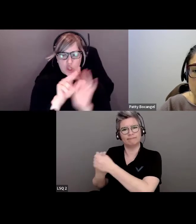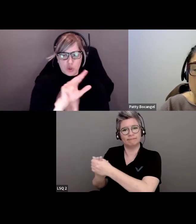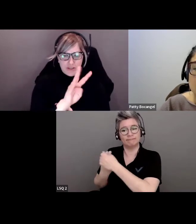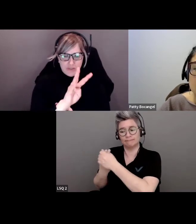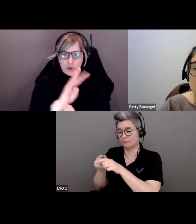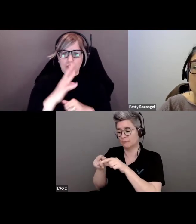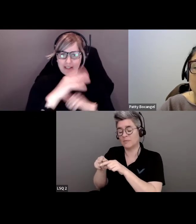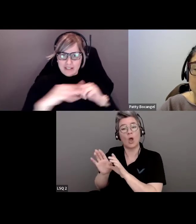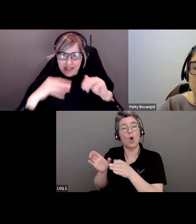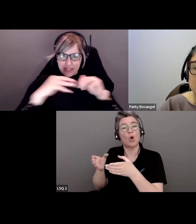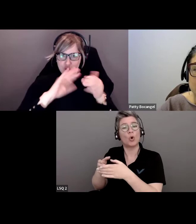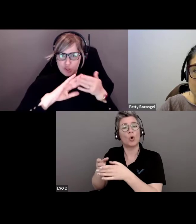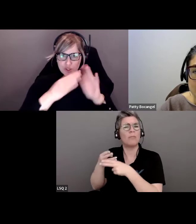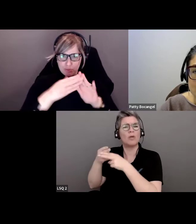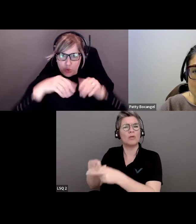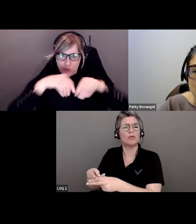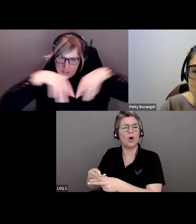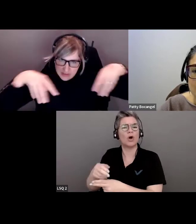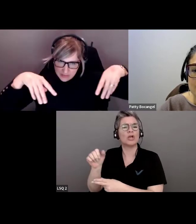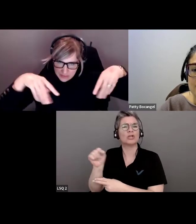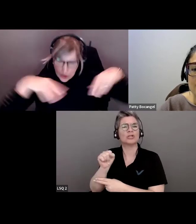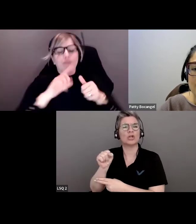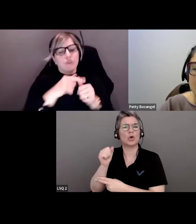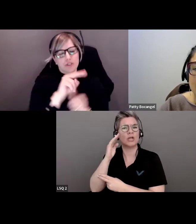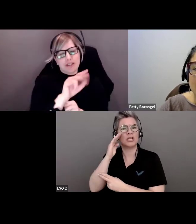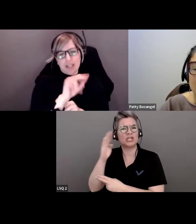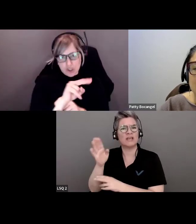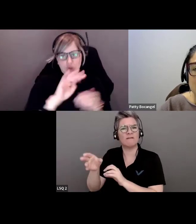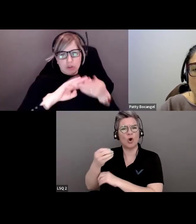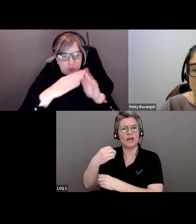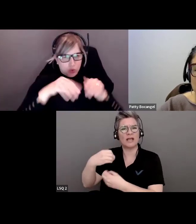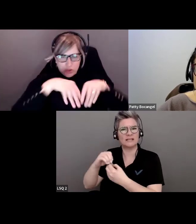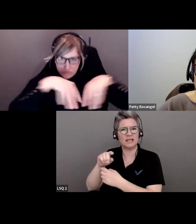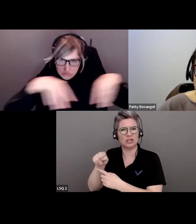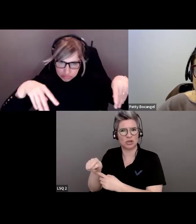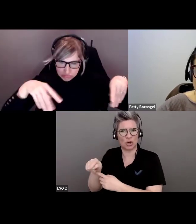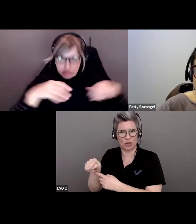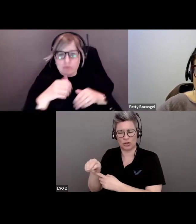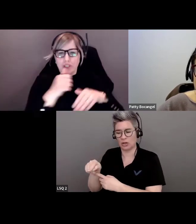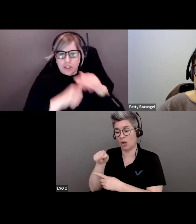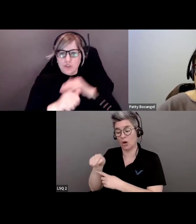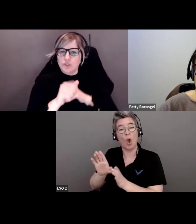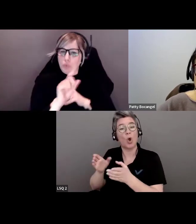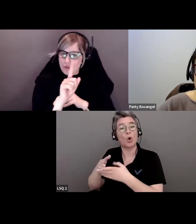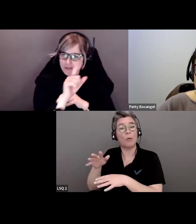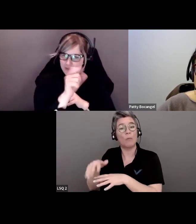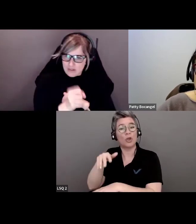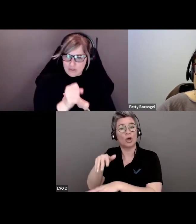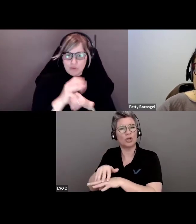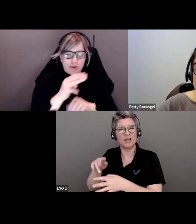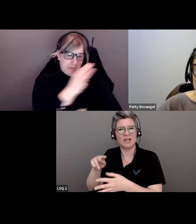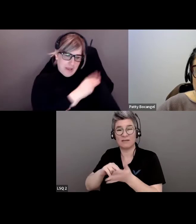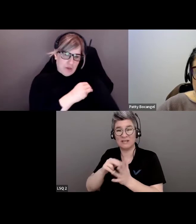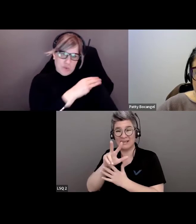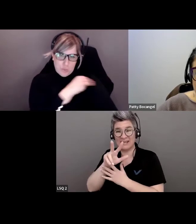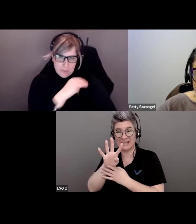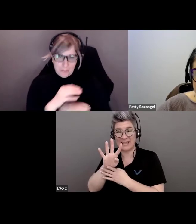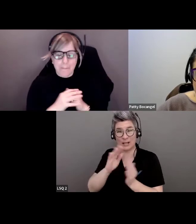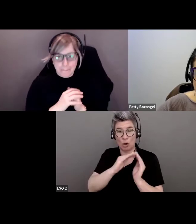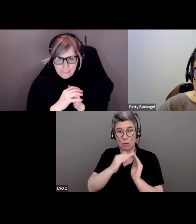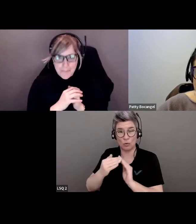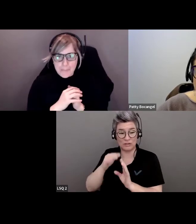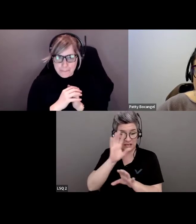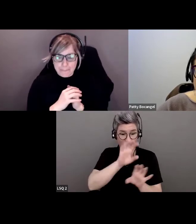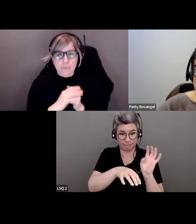groupe appelé Southern Chiefs Organizations. C'est un groupe autochtone qui représente 34 communautés des Premières